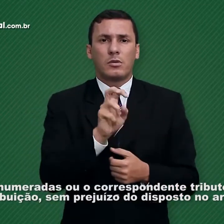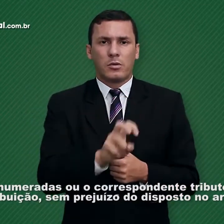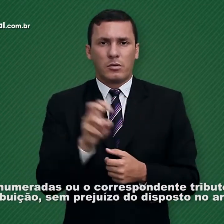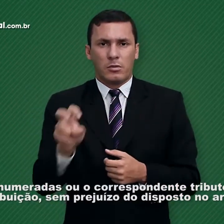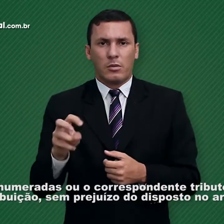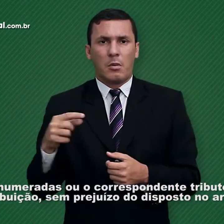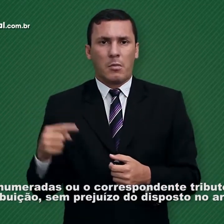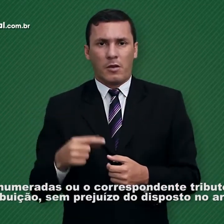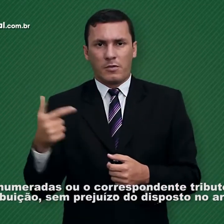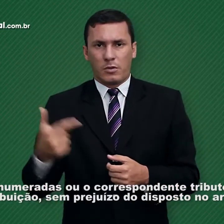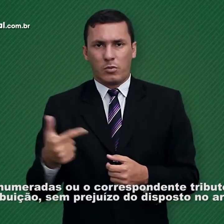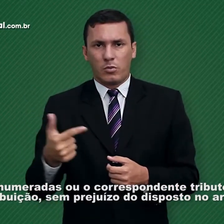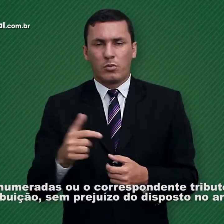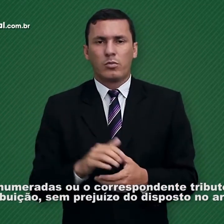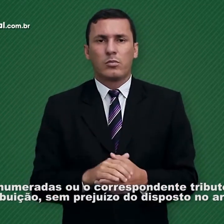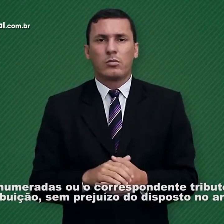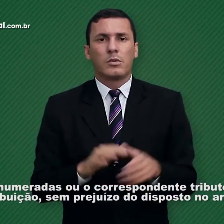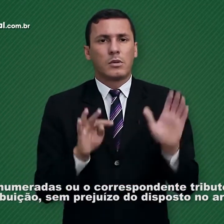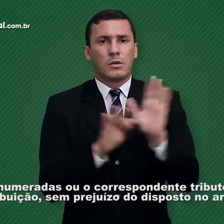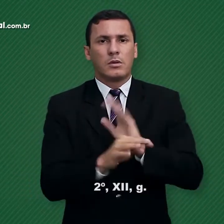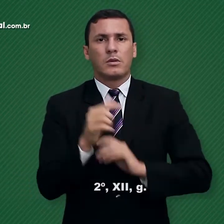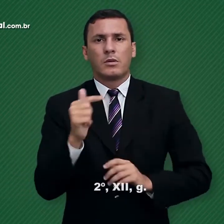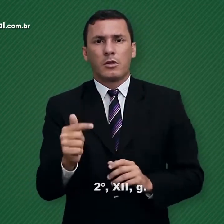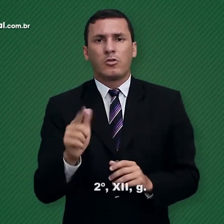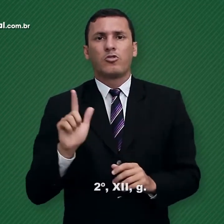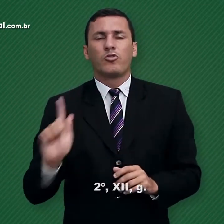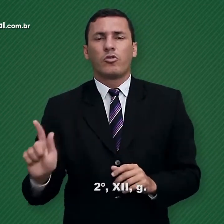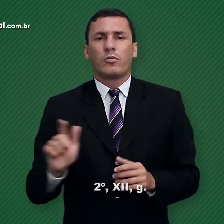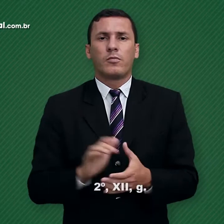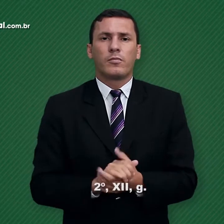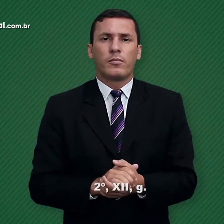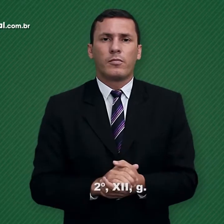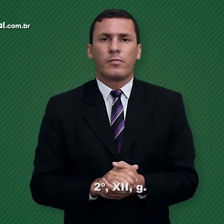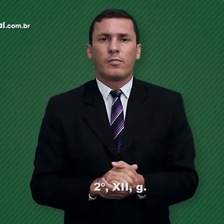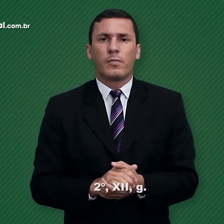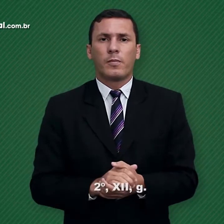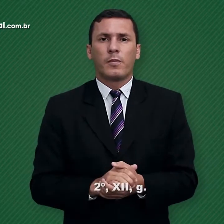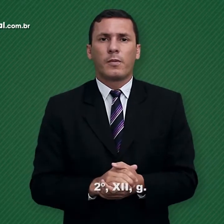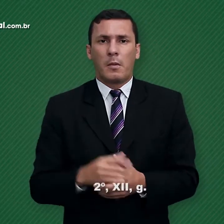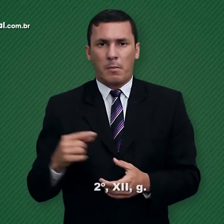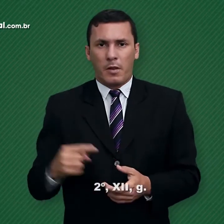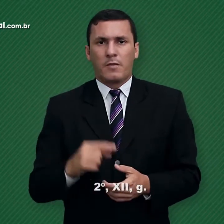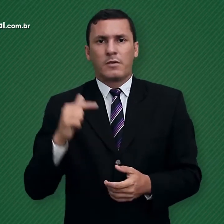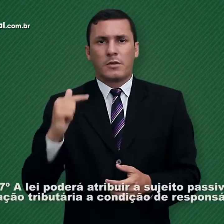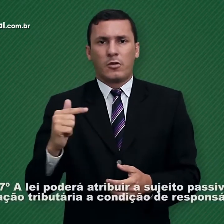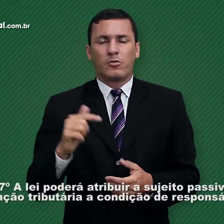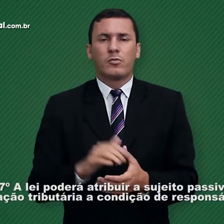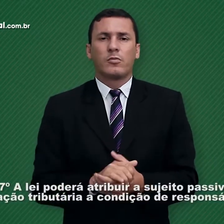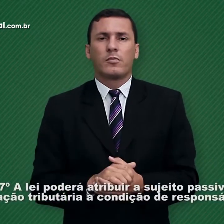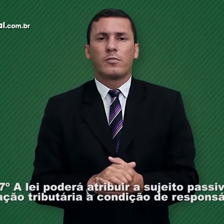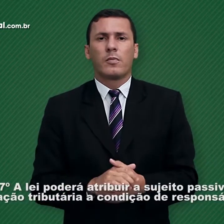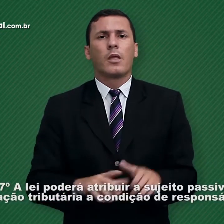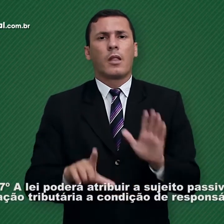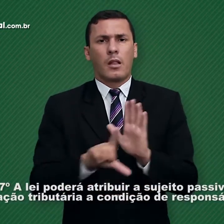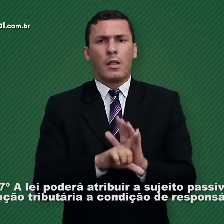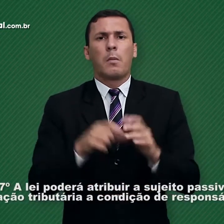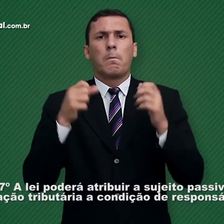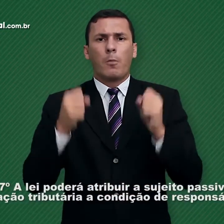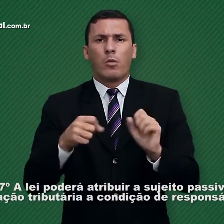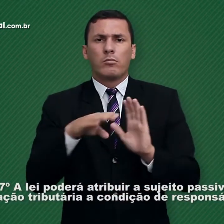art. 155, § 2º, inciso 7g § 7º A